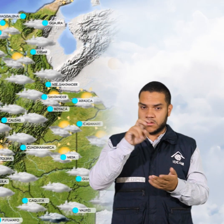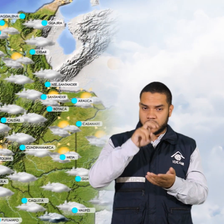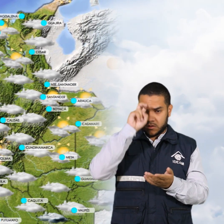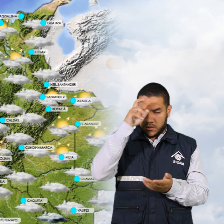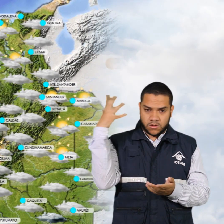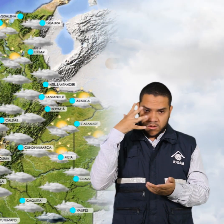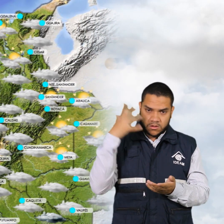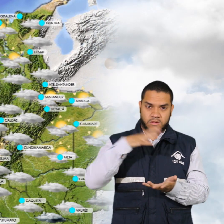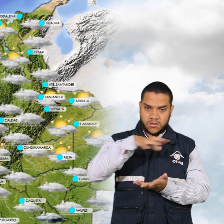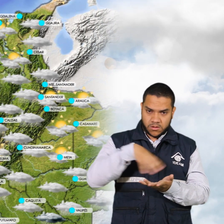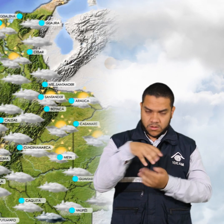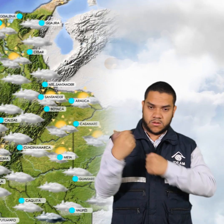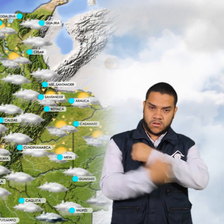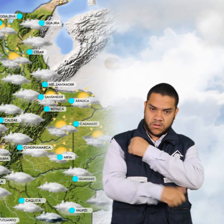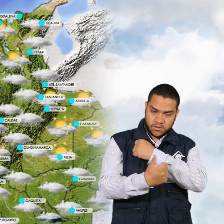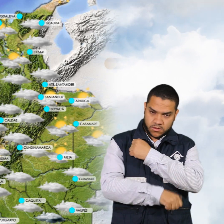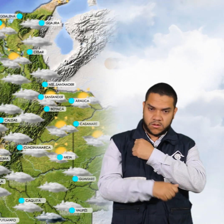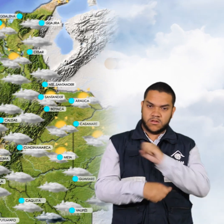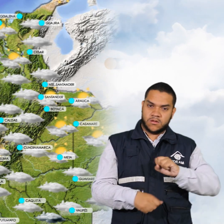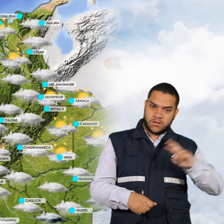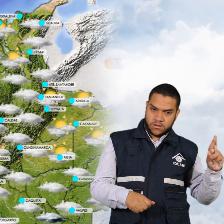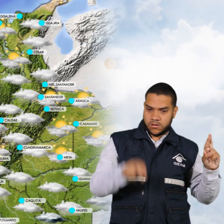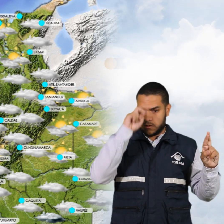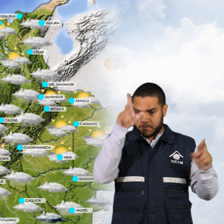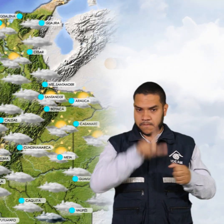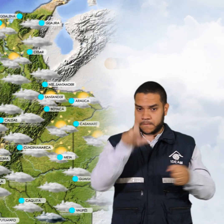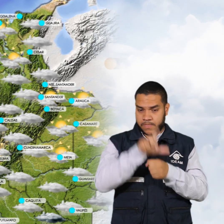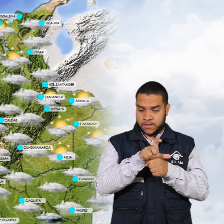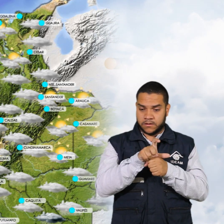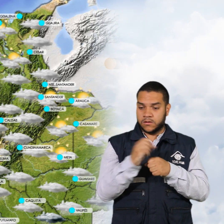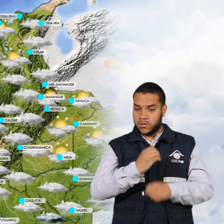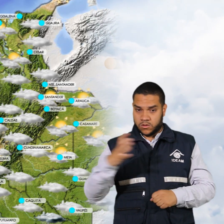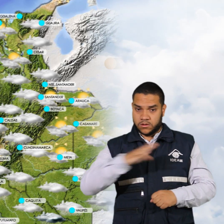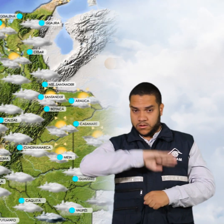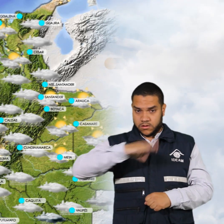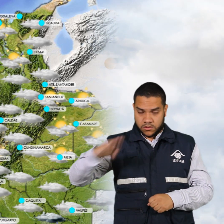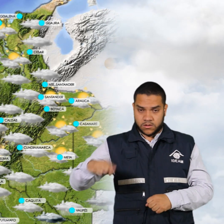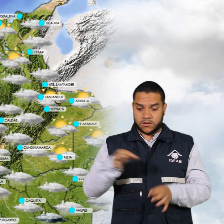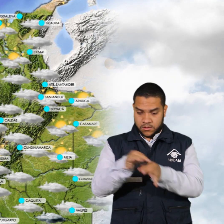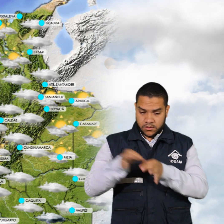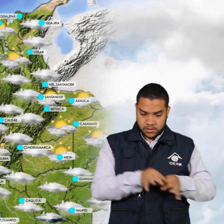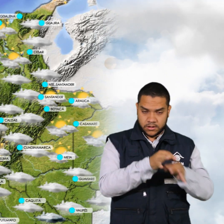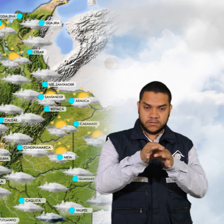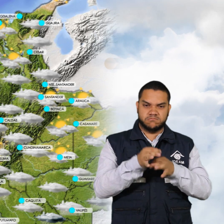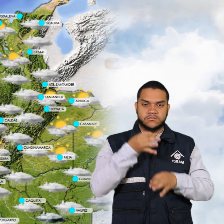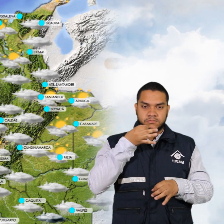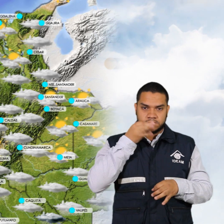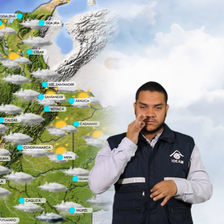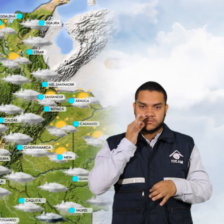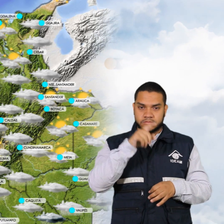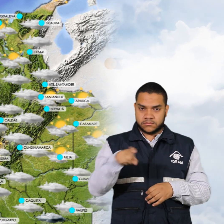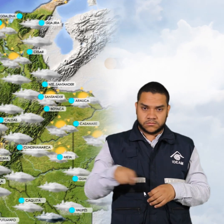Santander, Boyacá, Oriente y Norte de Cundinamarca, sectores del occidente de Antioquia y Teleje Cafetero y en el macizo